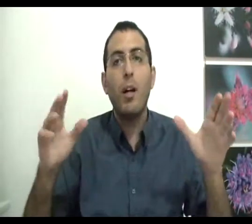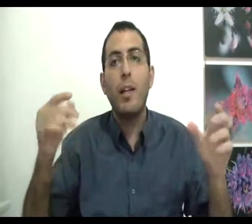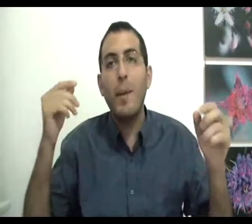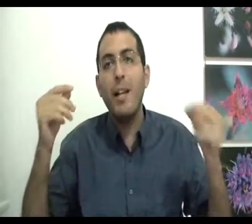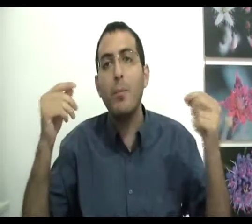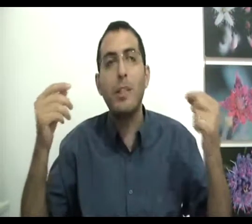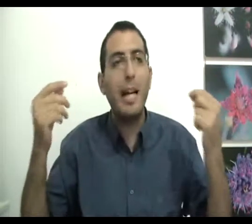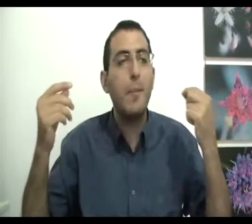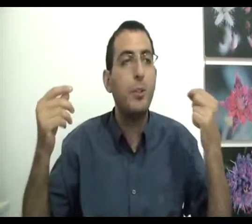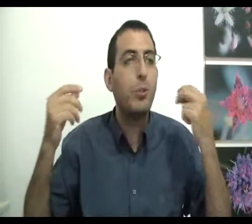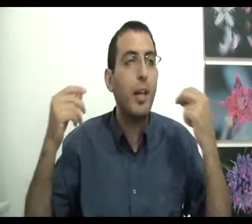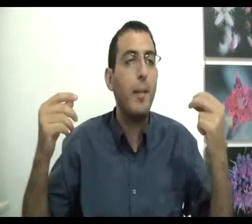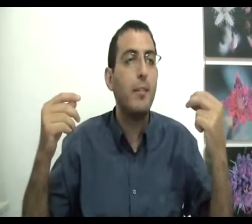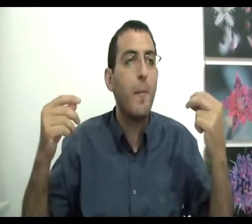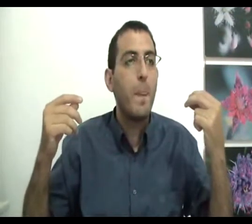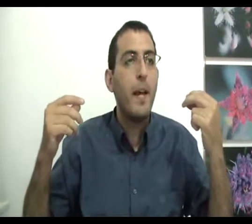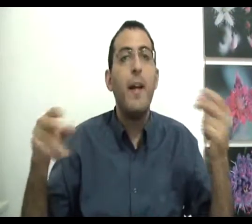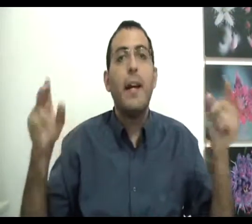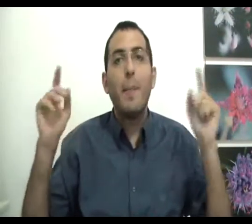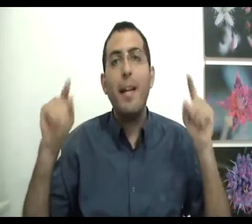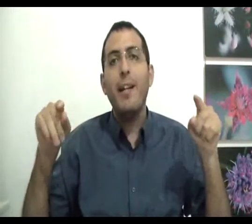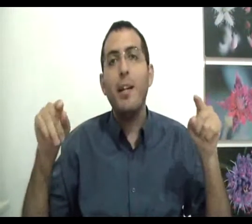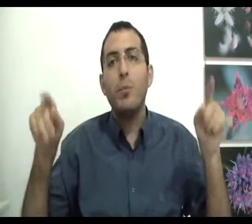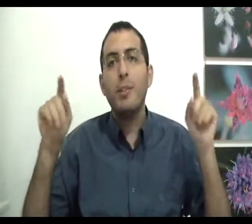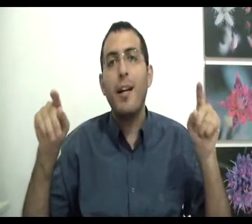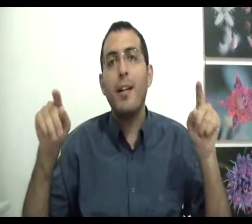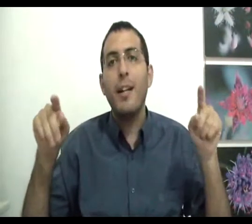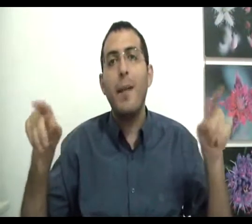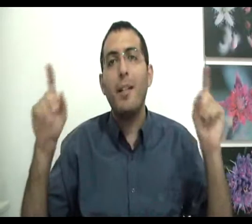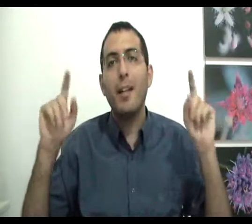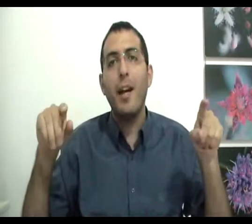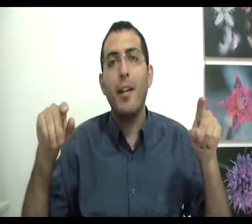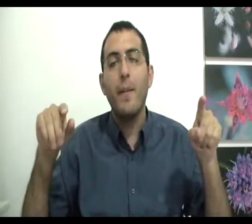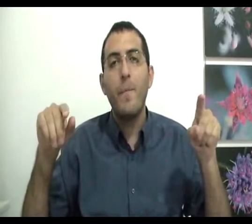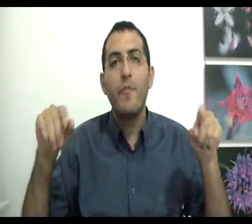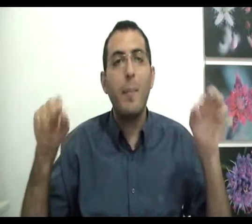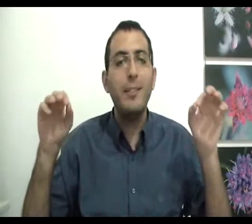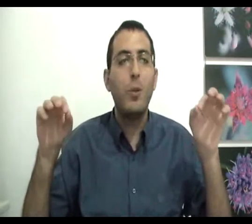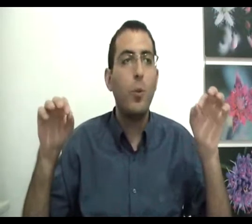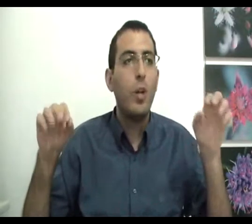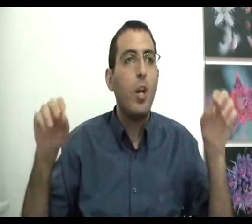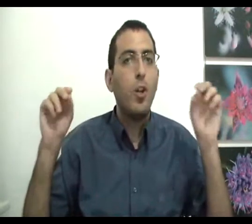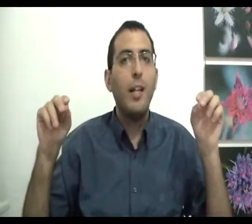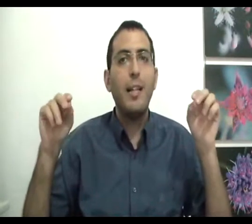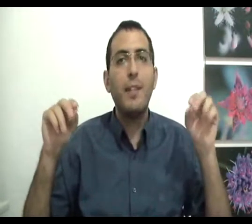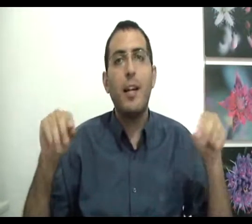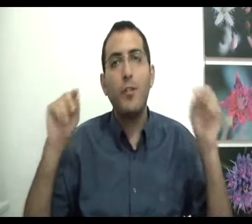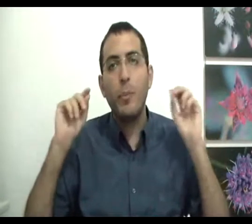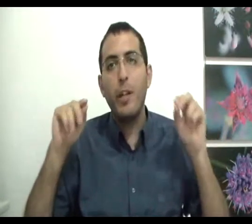כי אם אין לך מושג למה המציאות קיימת גם אין לך מושג למה אתה חי, והמסר הוא כל אחד ואחד שהתבונן